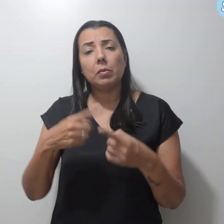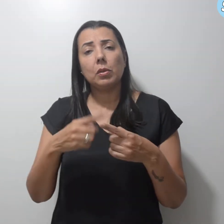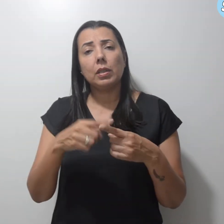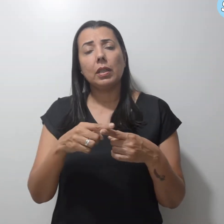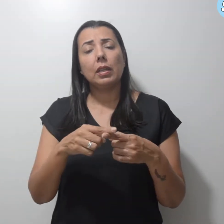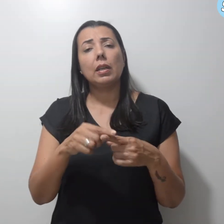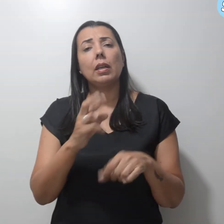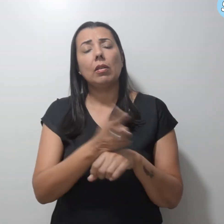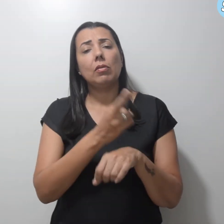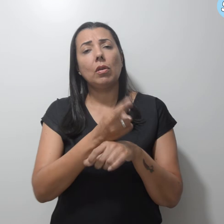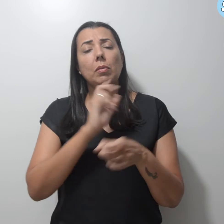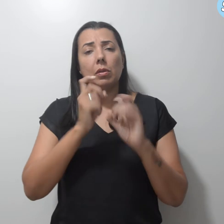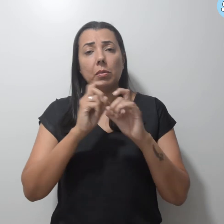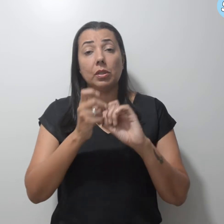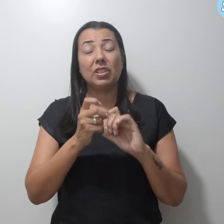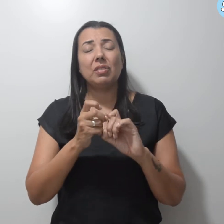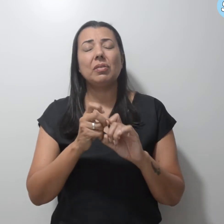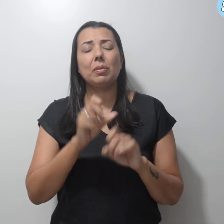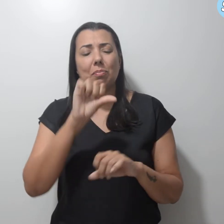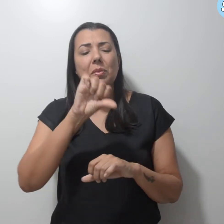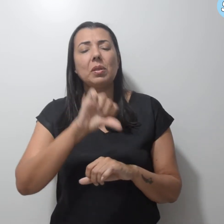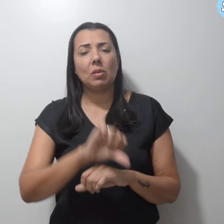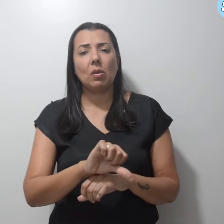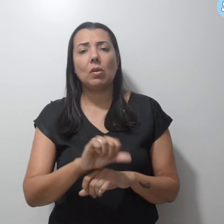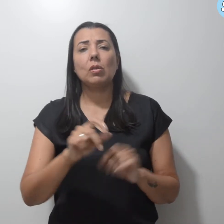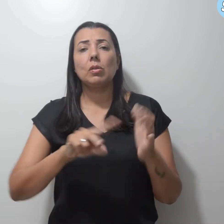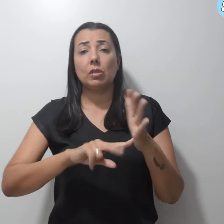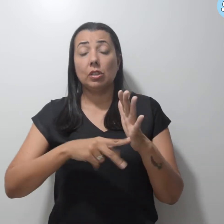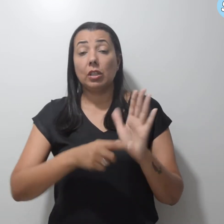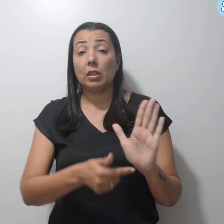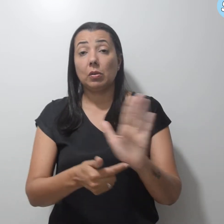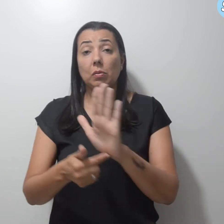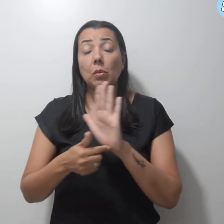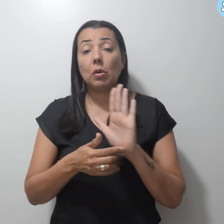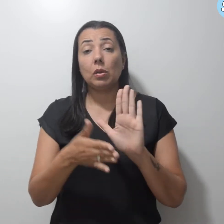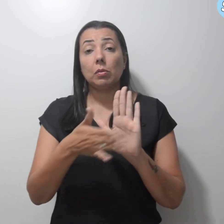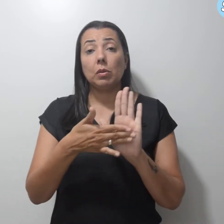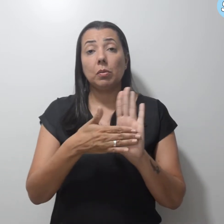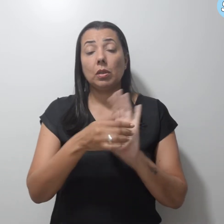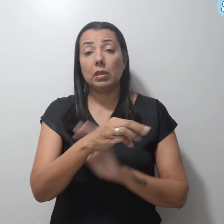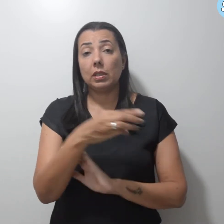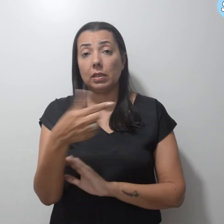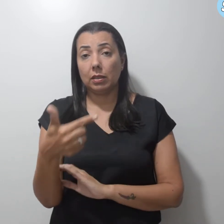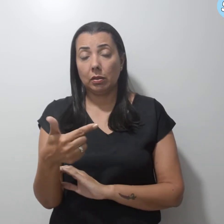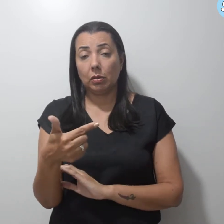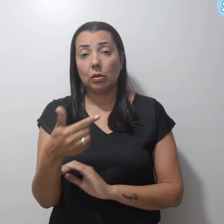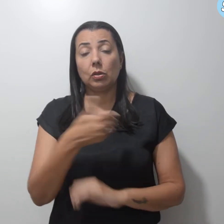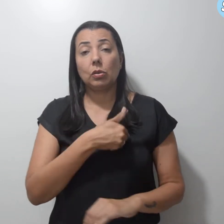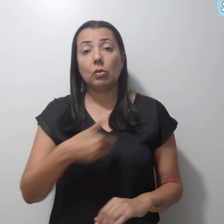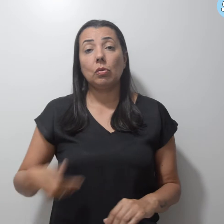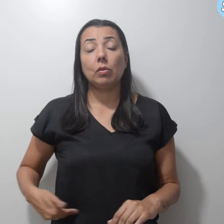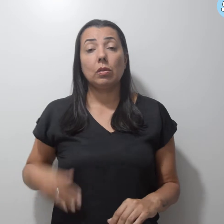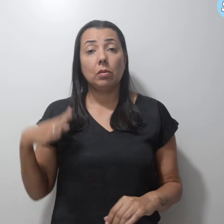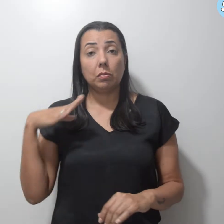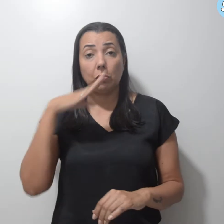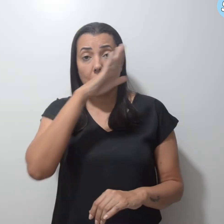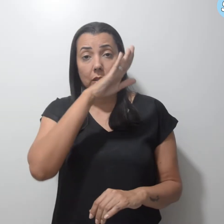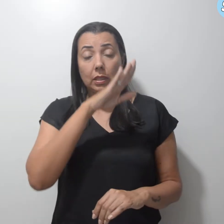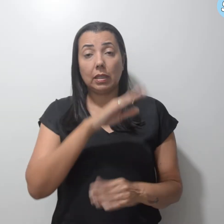administrativa faz mal? O Simpro mostra que a PEC 32, que o governo Bolsonaro quer aprovar,